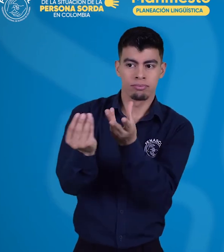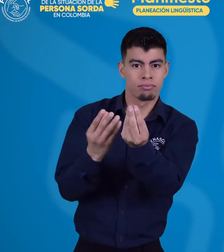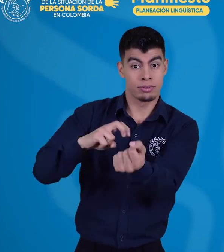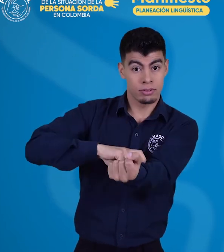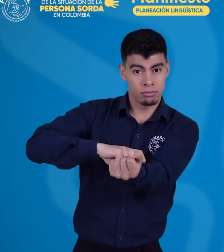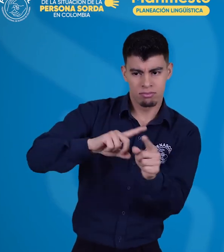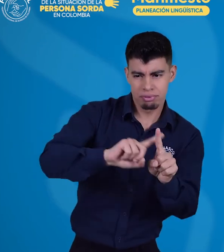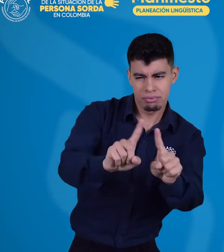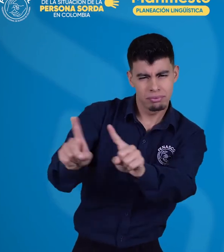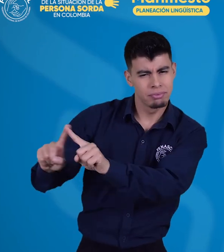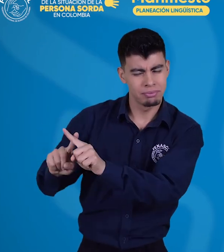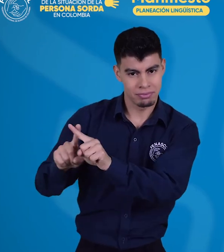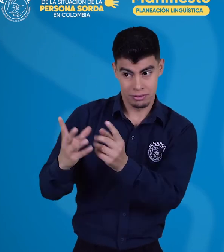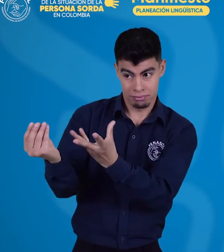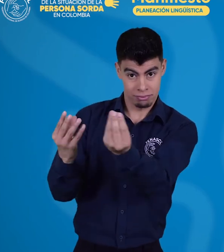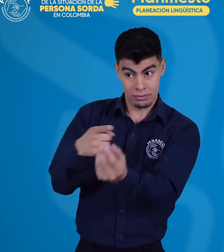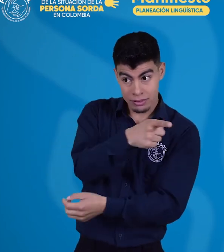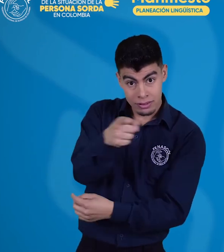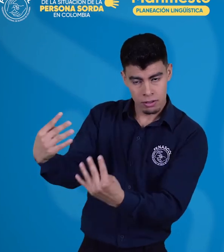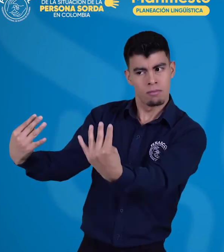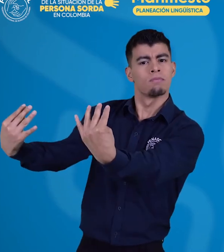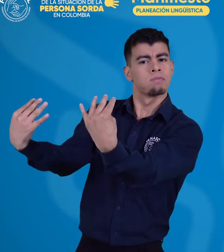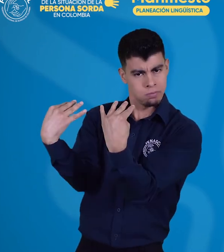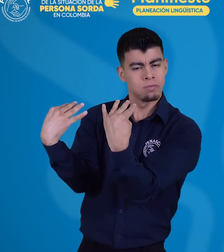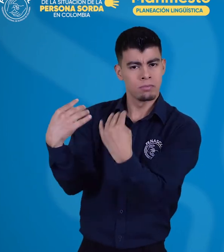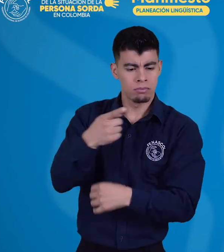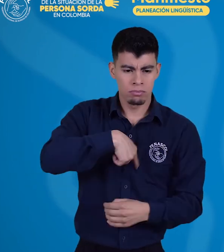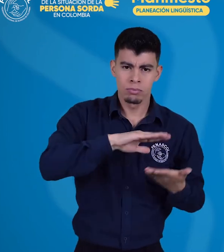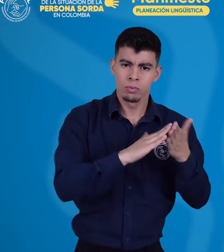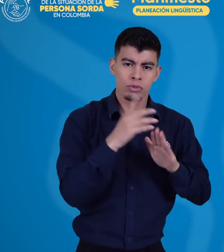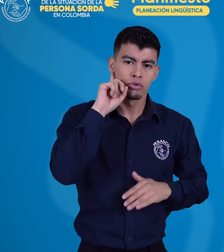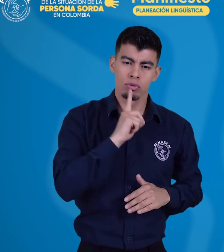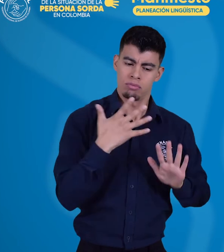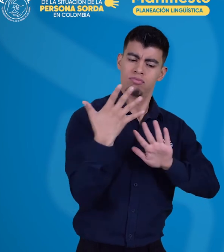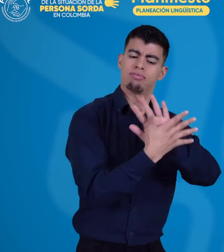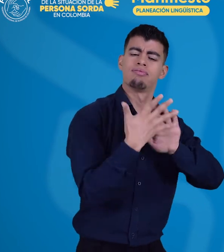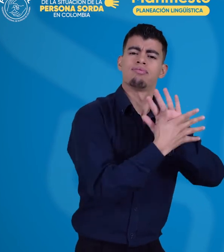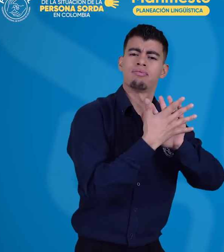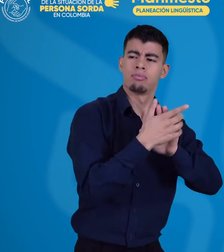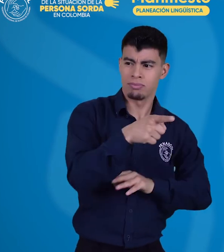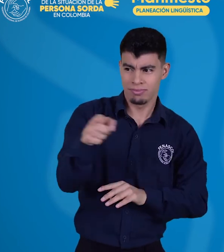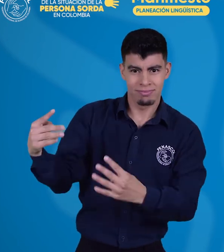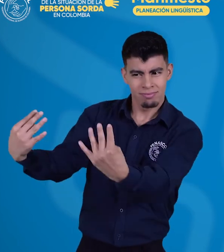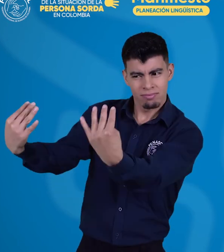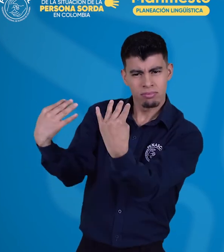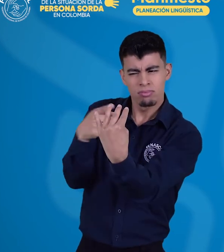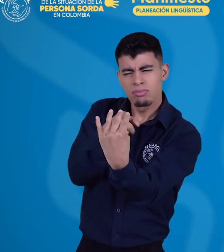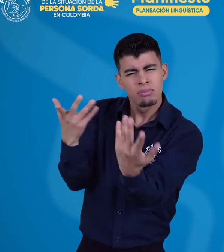organizarse para visibilizar, conocer y reconocer las percepciones y opiniones